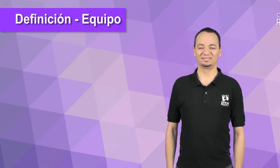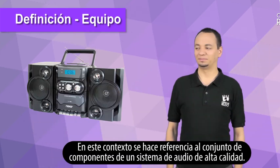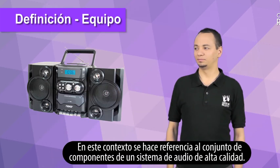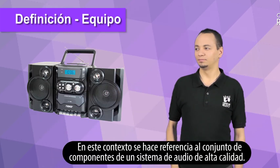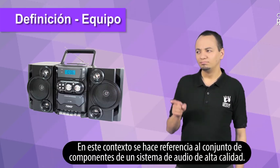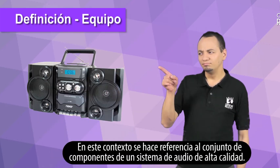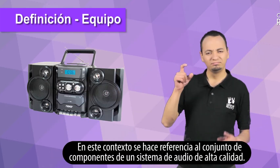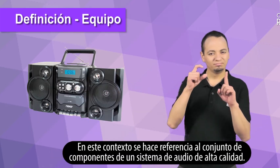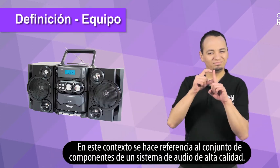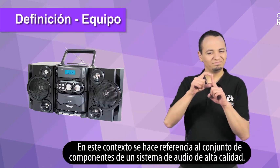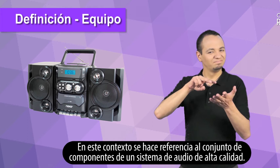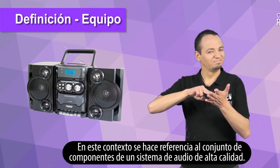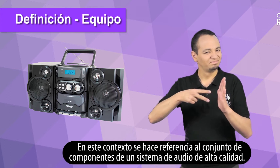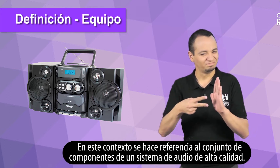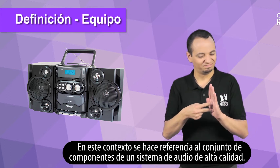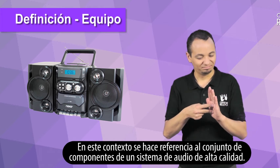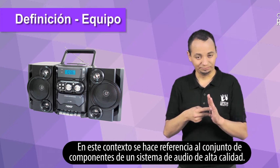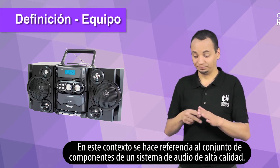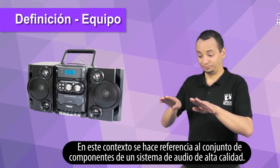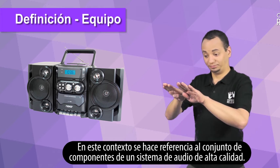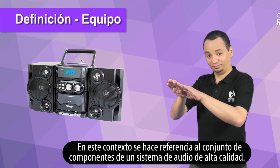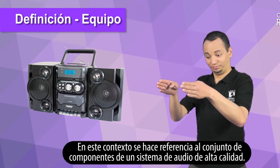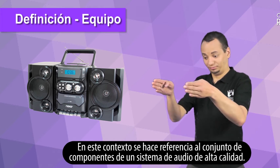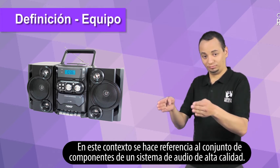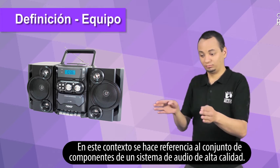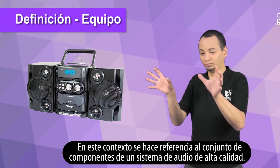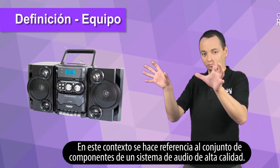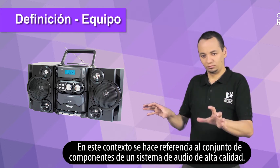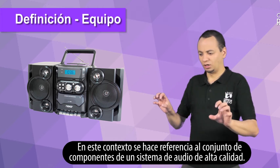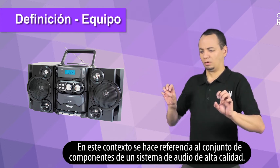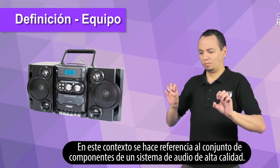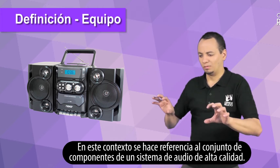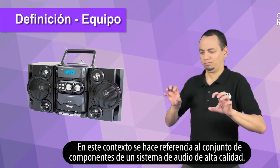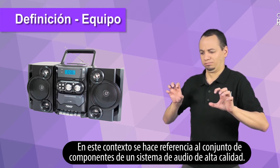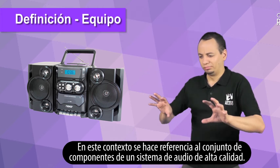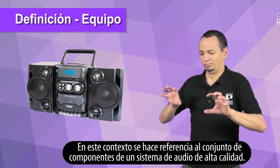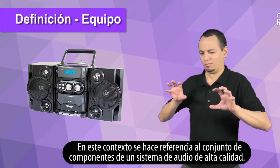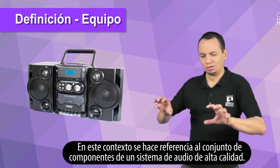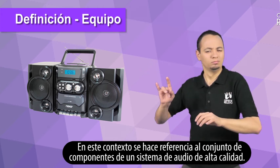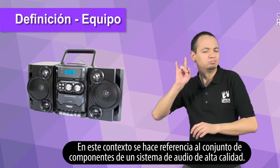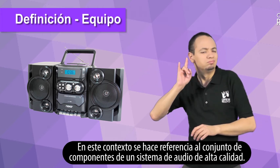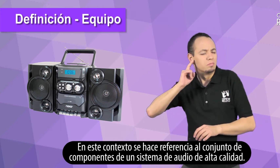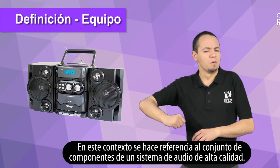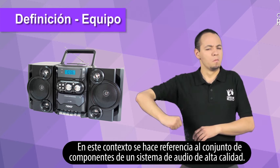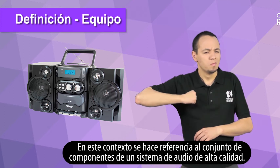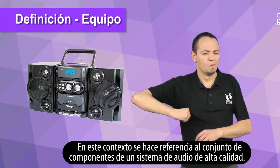En este contexto se hace referencia al conjunto de componentes de un sistema de audio de alta calidad.